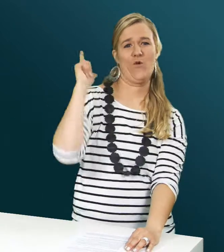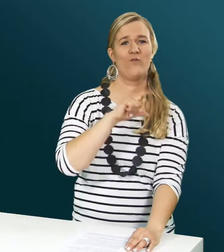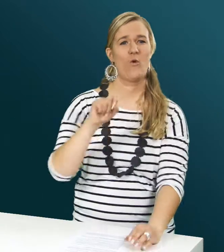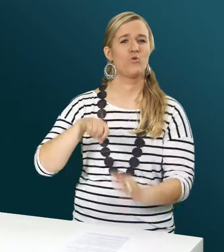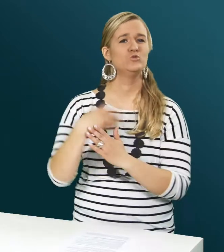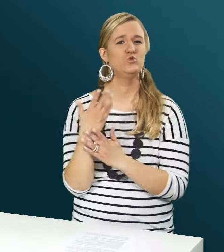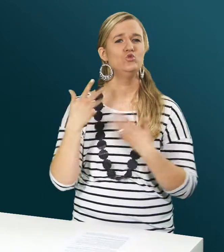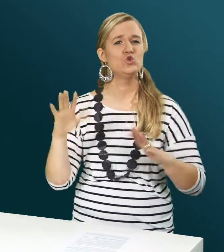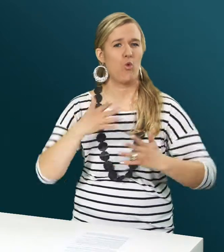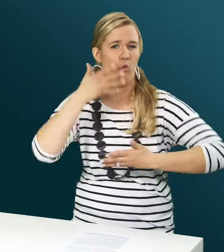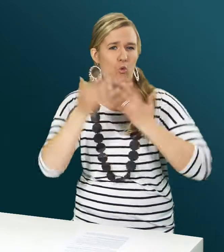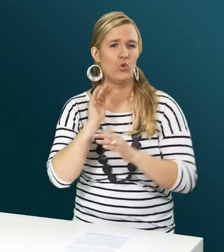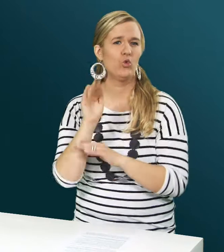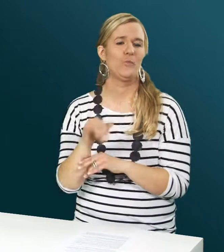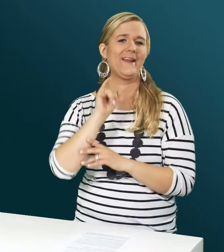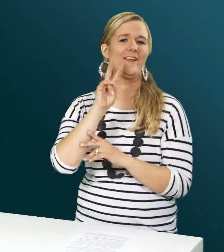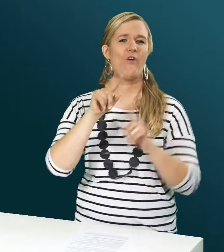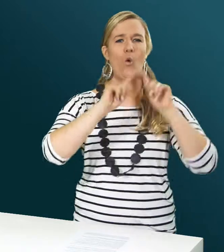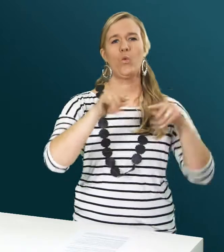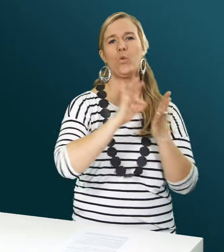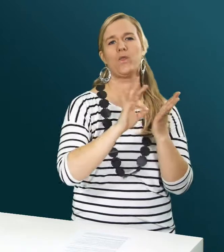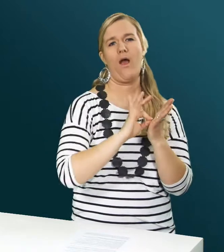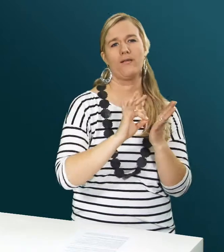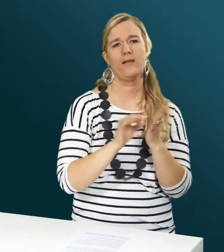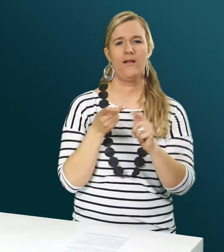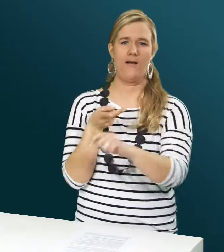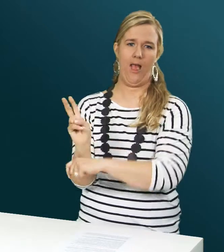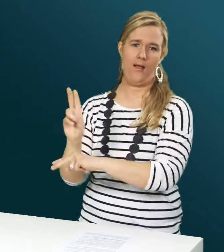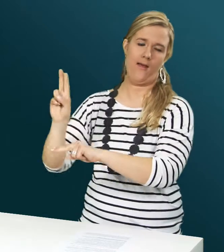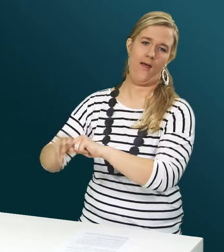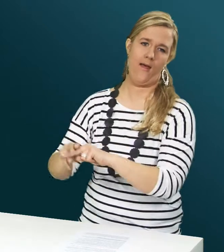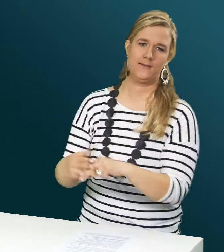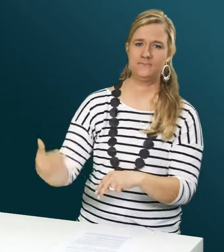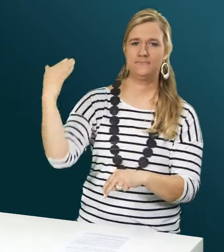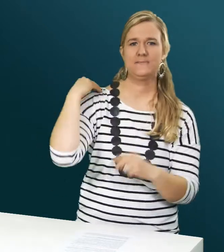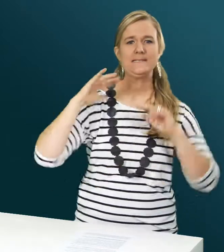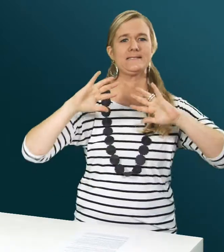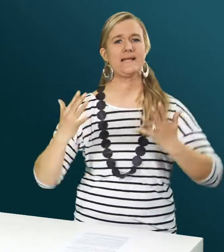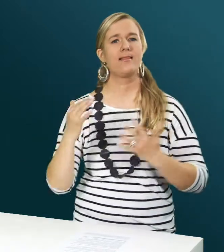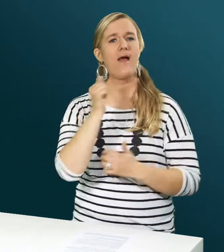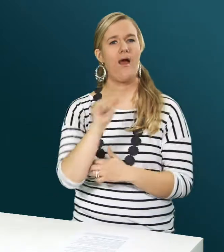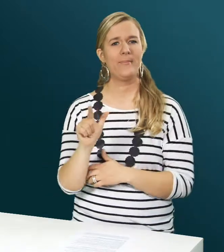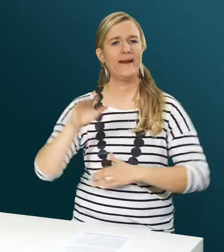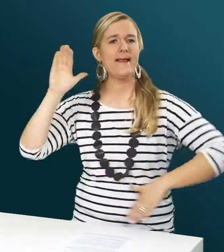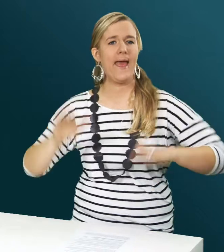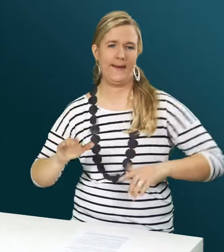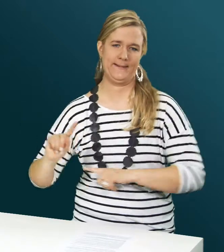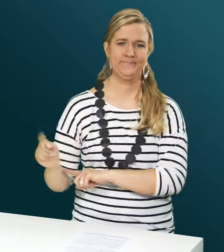FOCUSNEWS berichtete bereits vor zwei Wochen über den aufgrund eines IV-Gutachtens angeklagten Arzt. Am 10. April